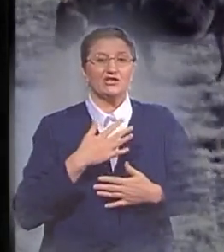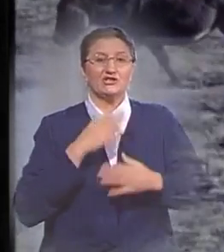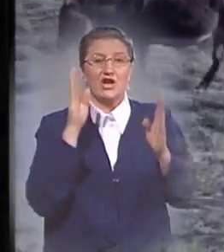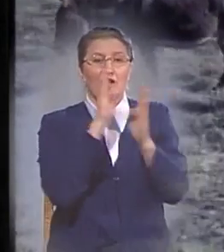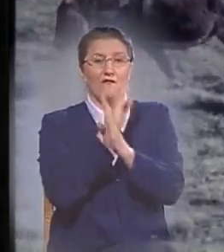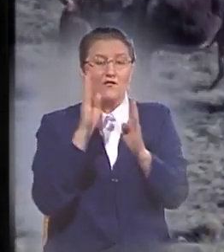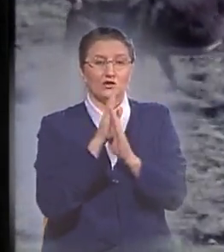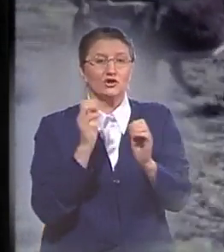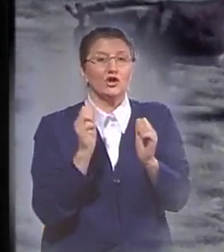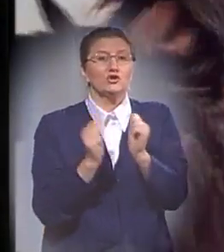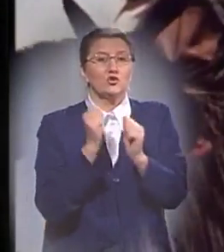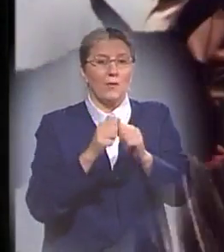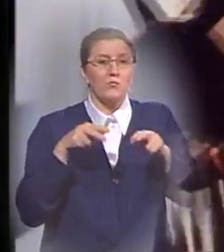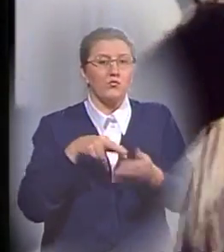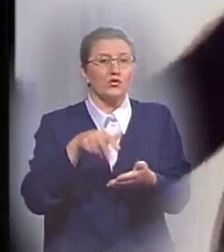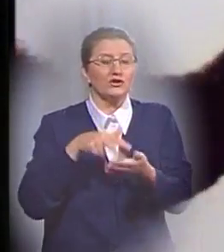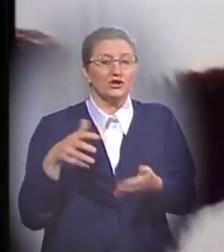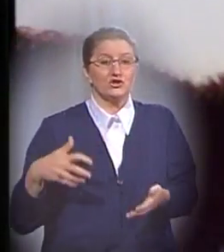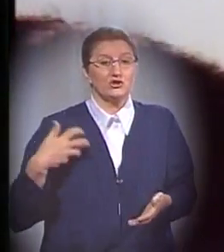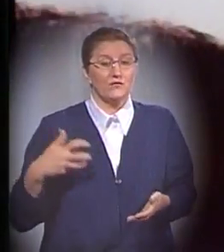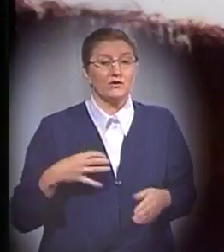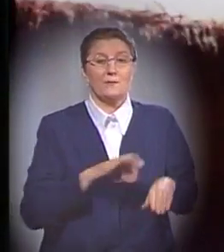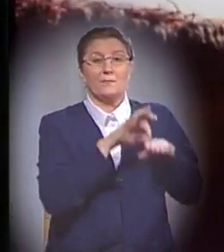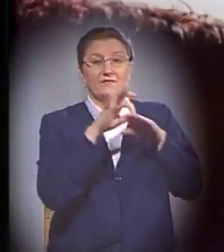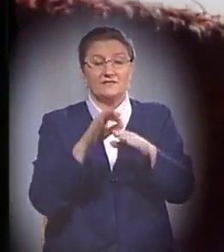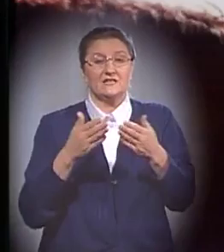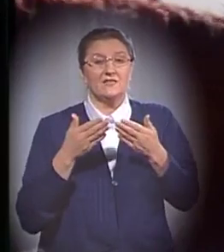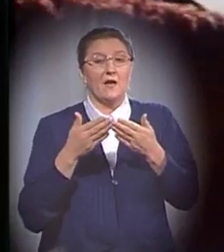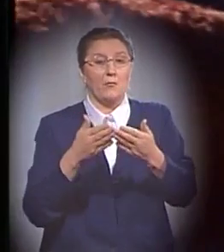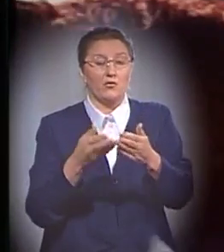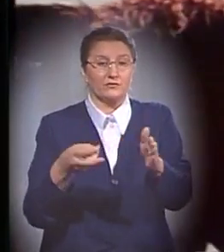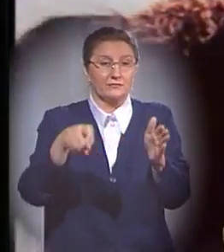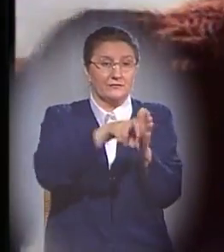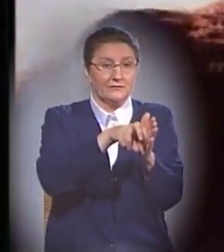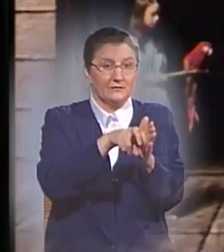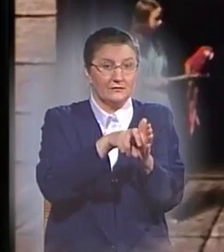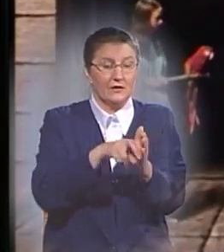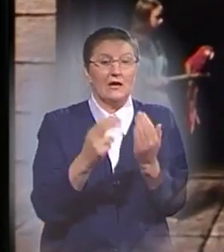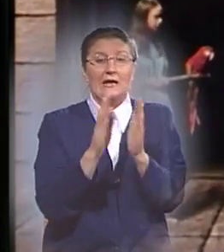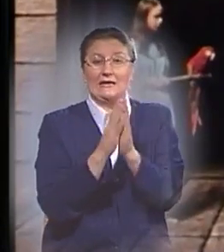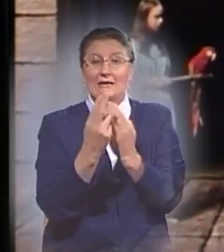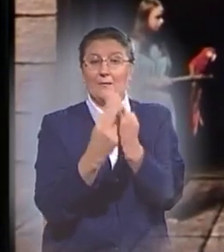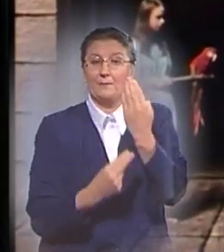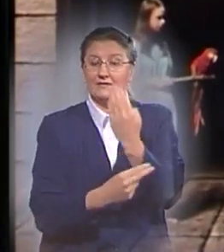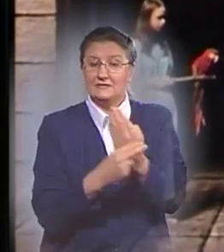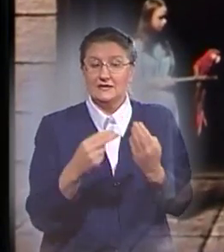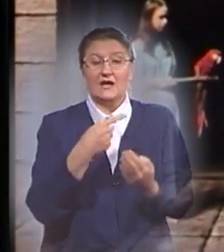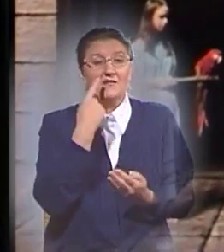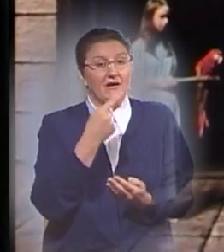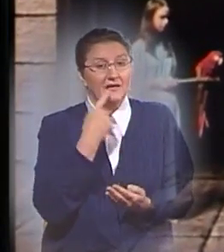сухопутных животных и привезти их на борт ковчега. Однако в книге Бытие утверждается, что Бог